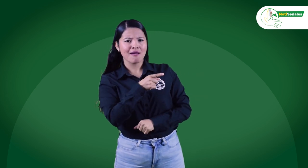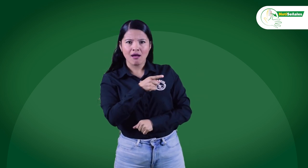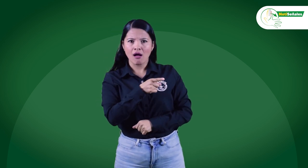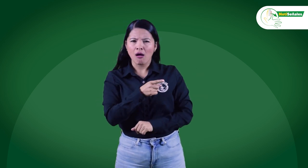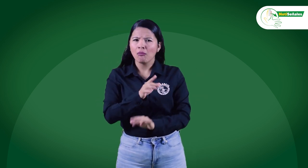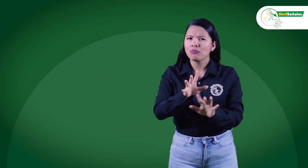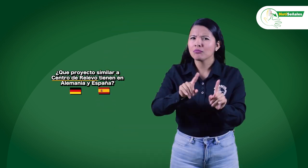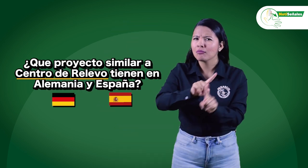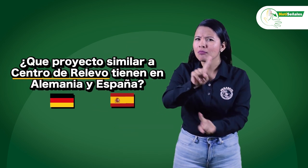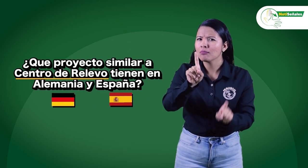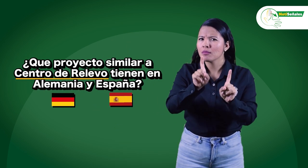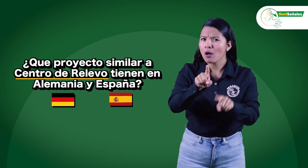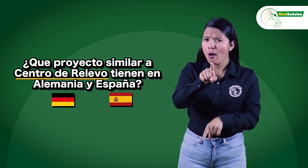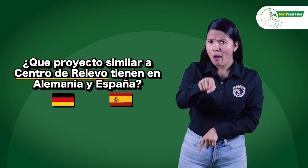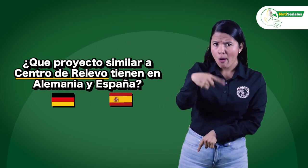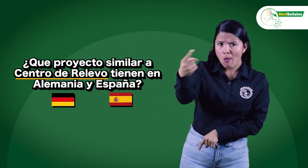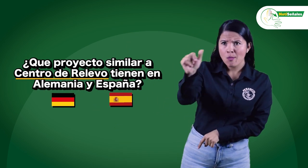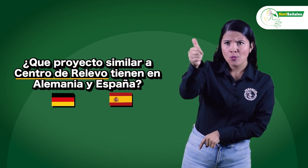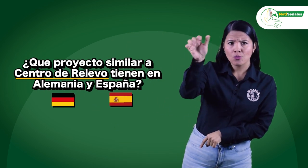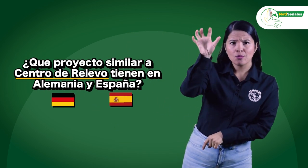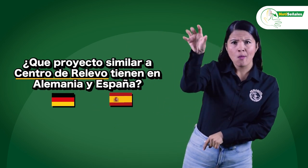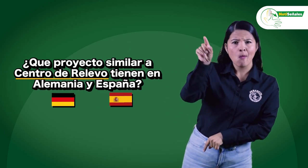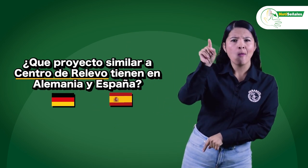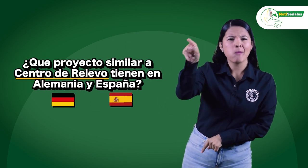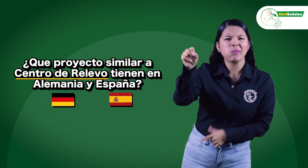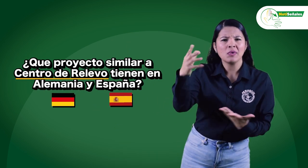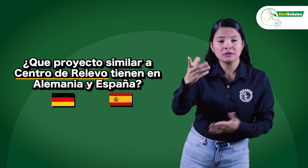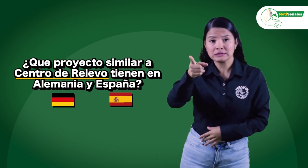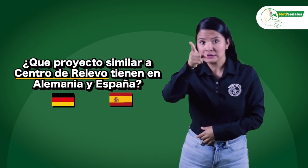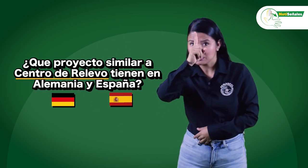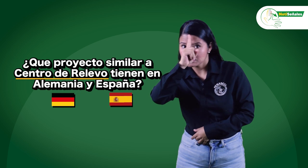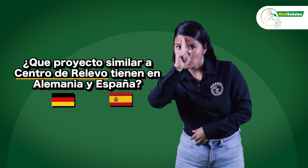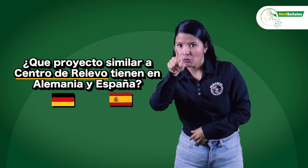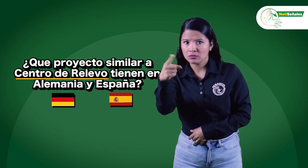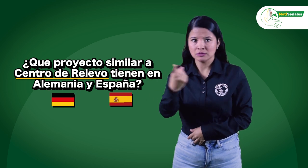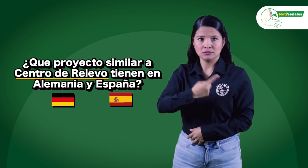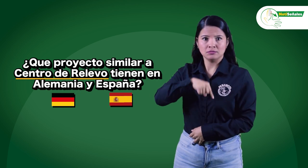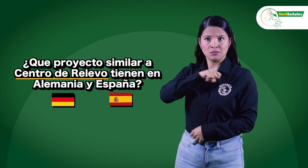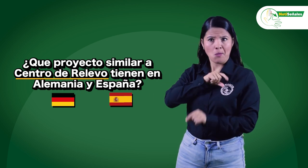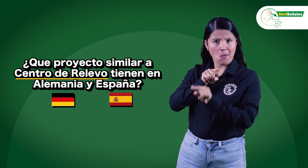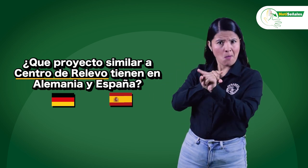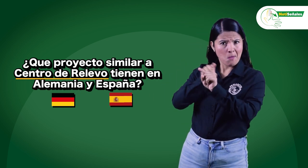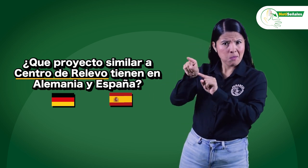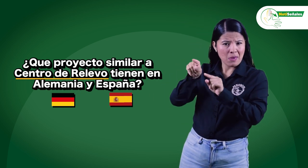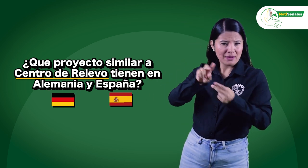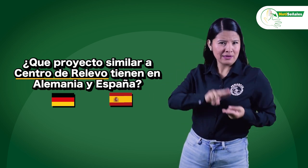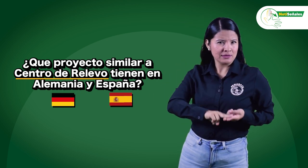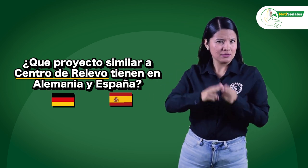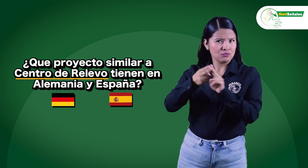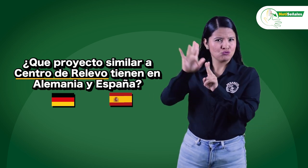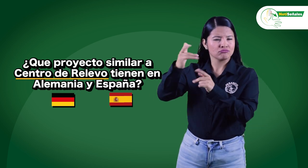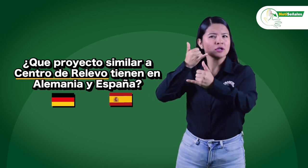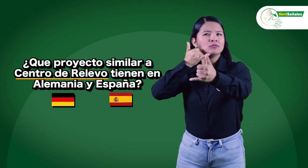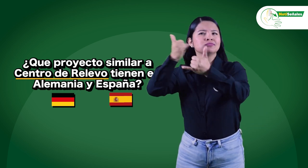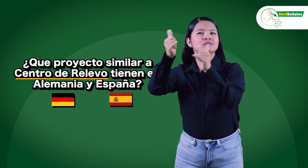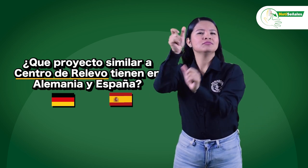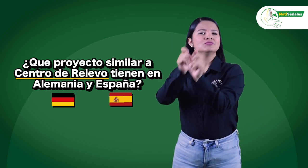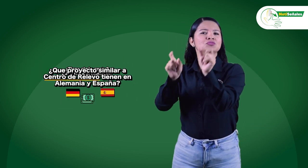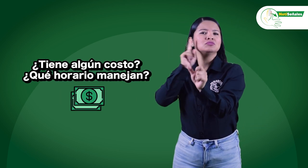Quisimos preguntarles qué proyecto similar al Centro de Relevo tienen en Alemania y España para la comunicación de